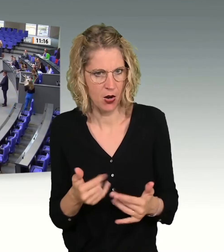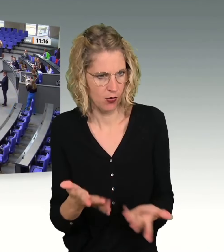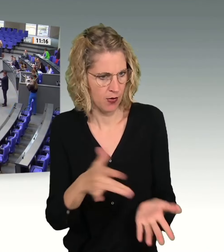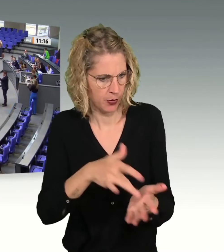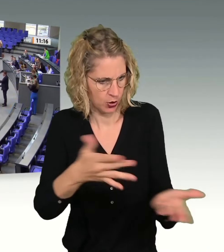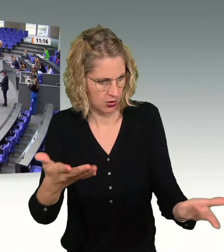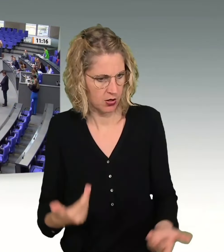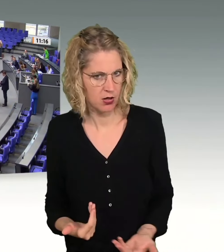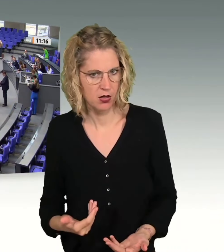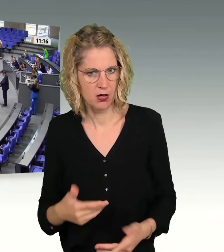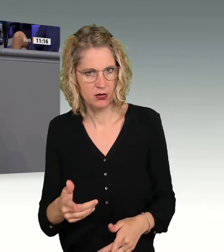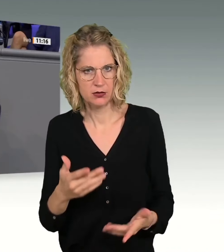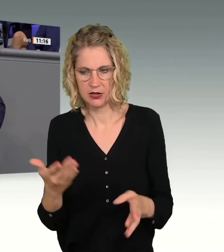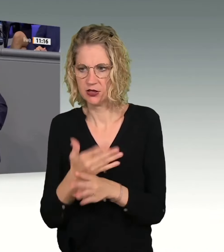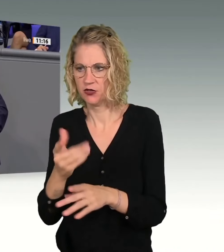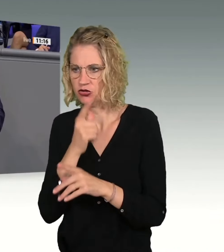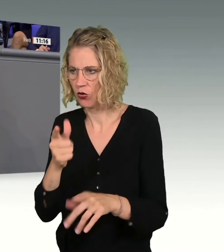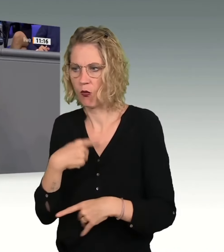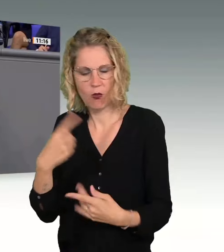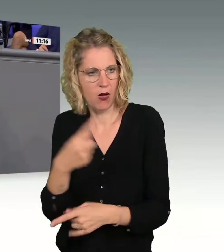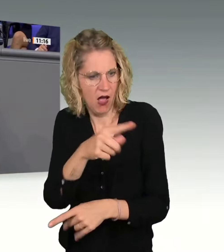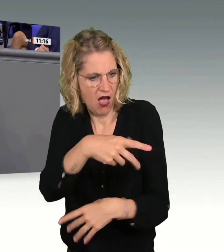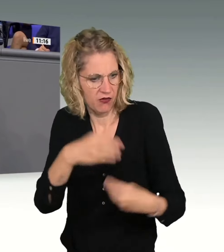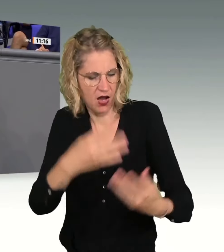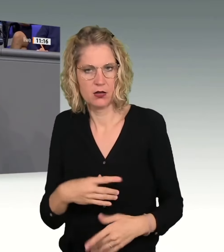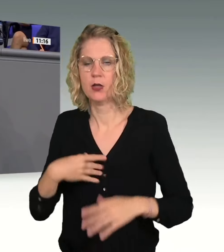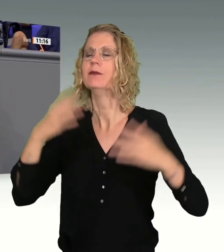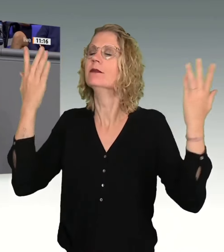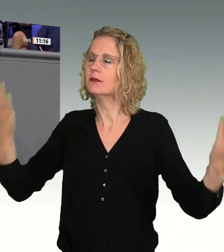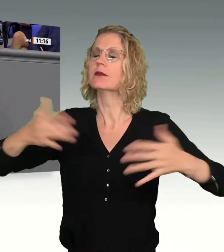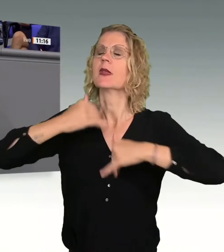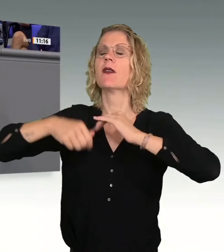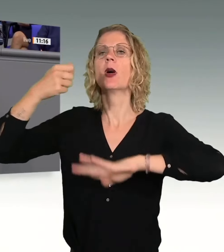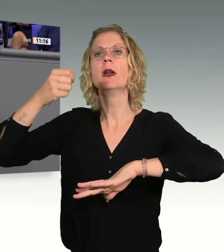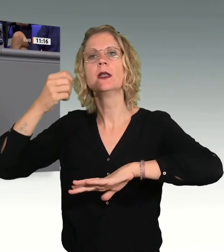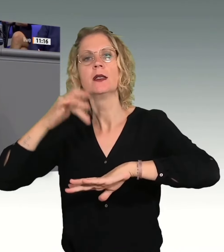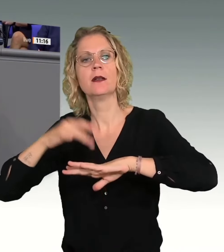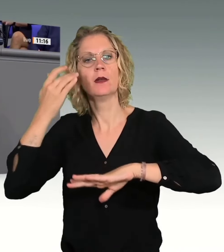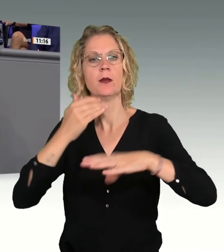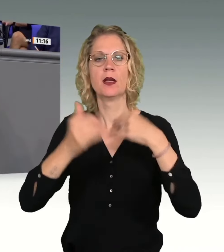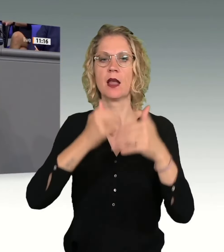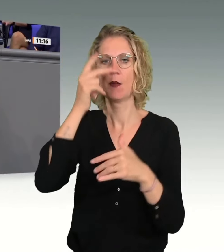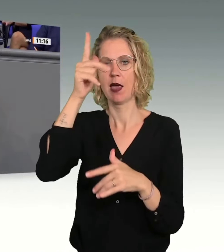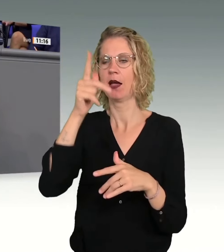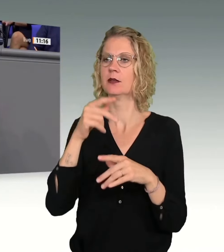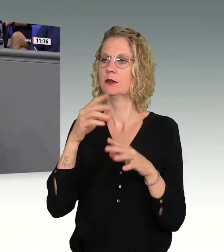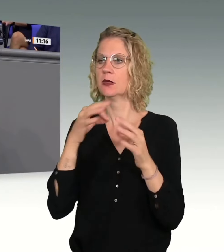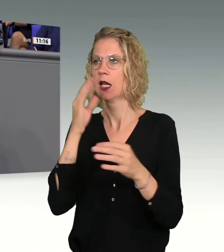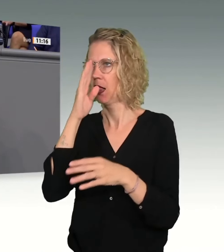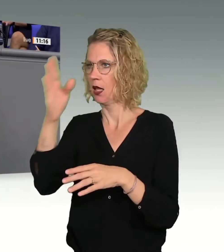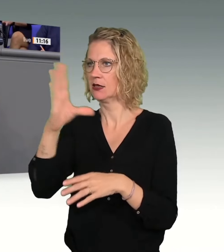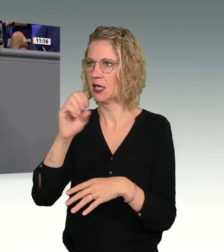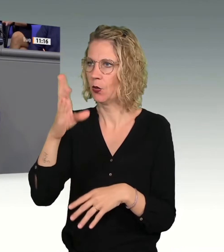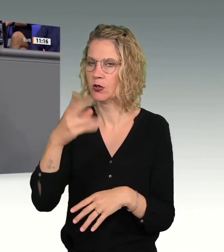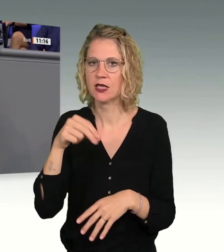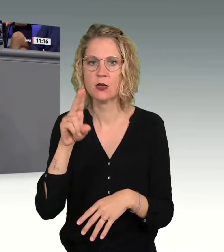Und warten Sie mit Ihren Zwischenrufen, bis ich angefangen habe. So, Frau Präsidentin! Meine Damen und Herren, insbesondere die von der CDU und CSU, genau wie gestern in der